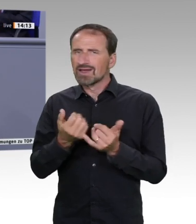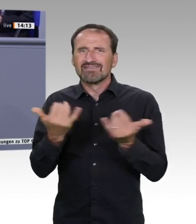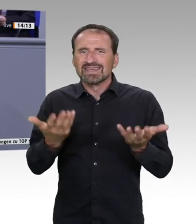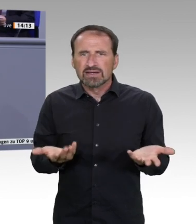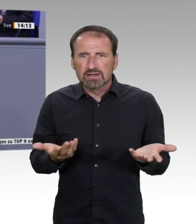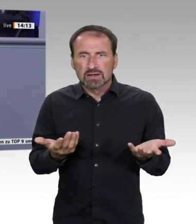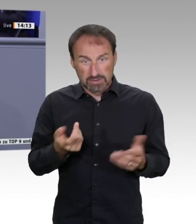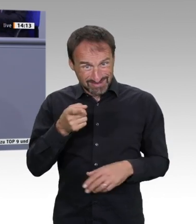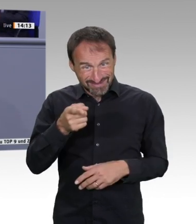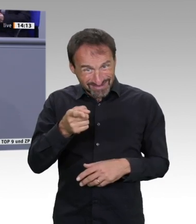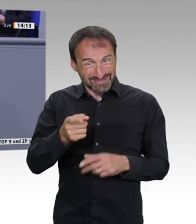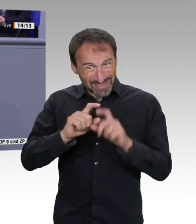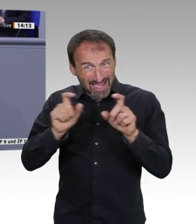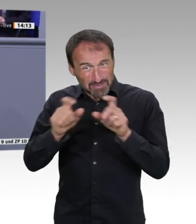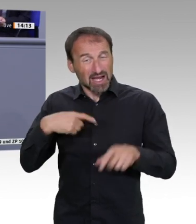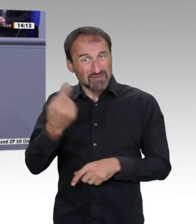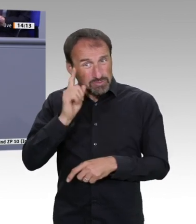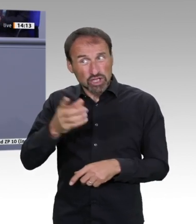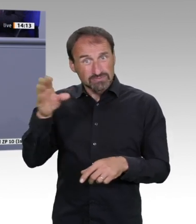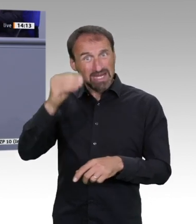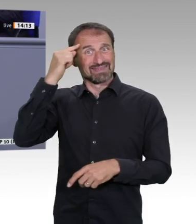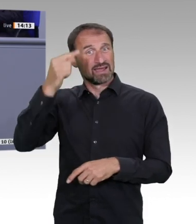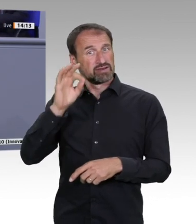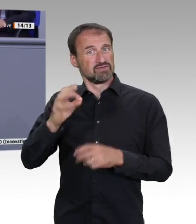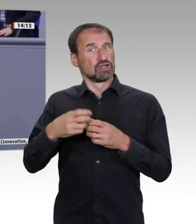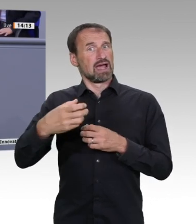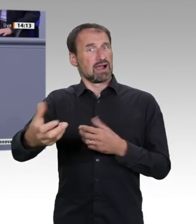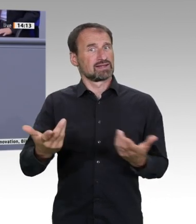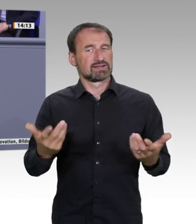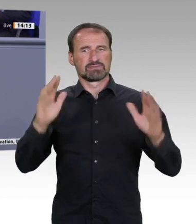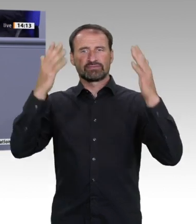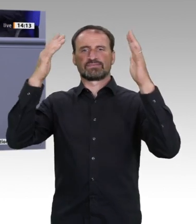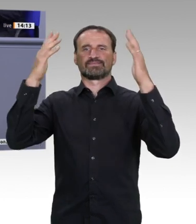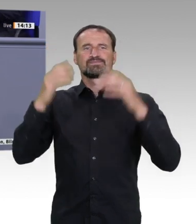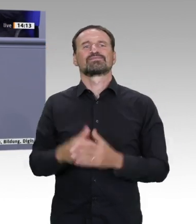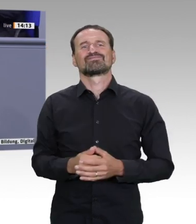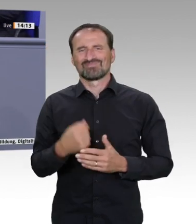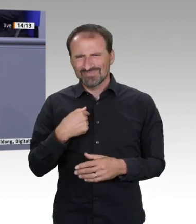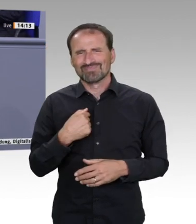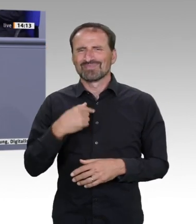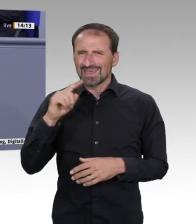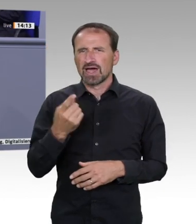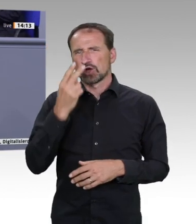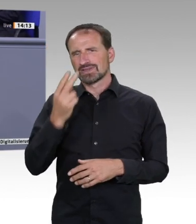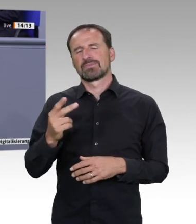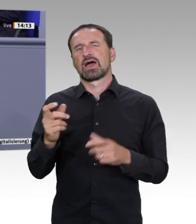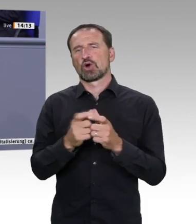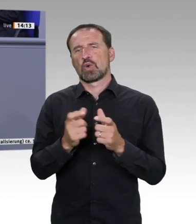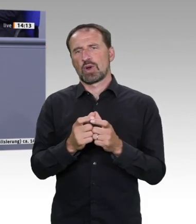Das Wichtige ist mir, dass wir Zukunftsfragen lernen, global zu betrachten und auch global gemeinsam